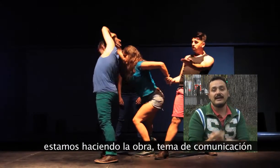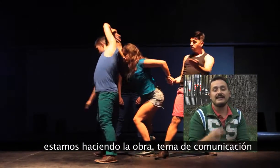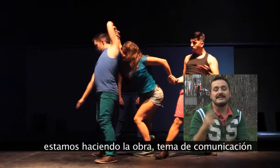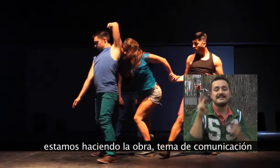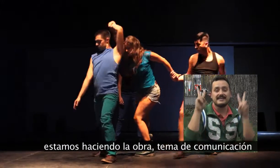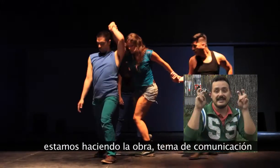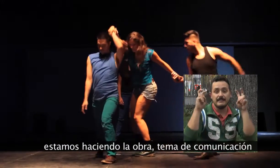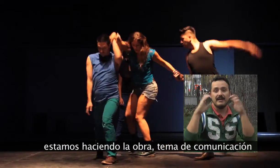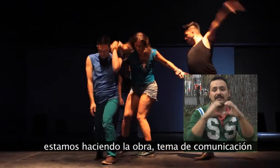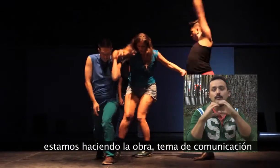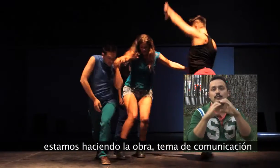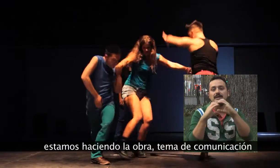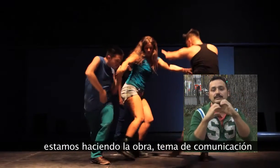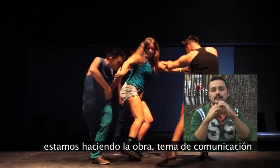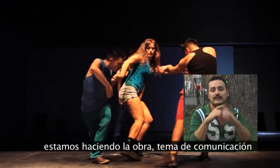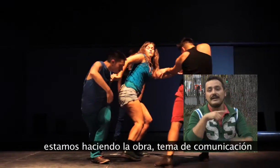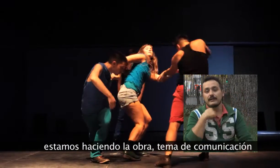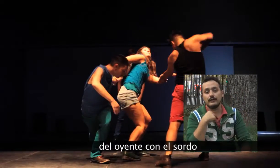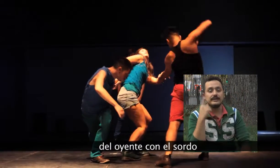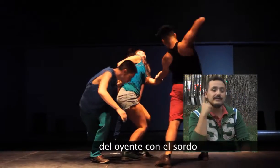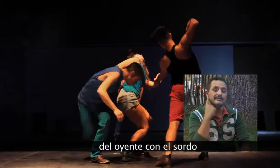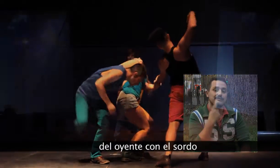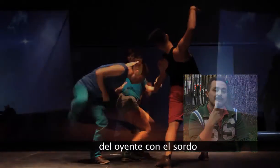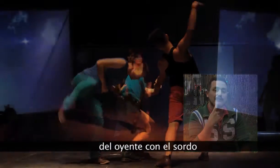que es tema de comunicación, el oyente con el sordo.